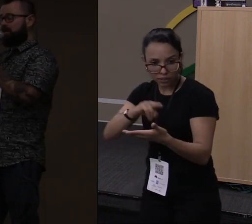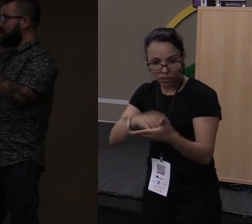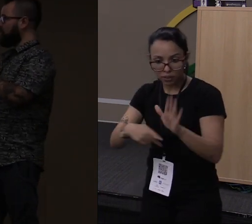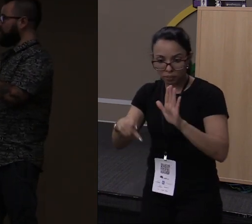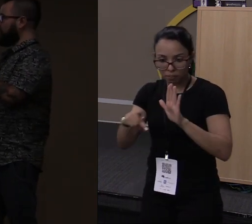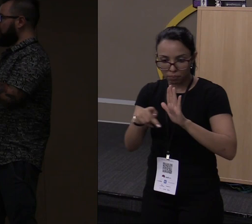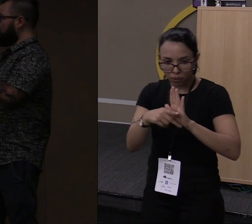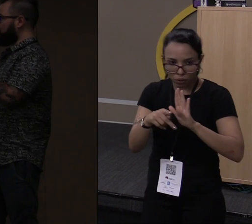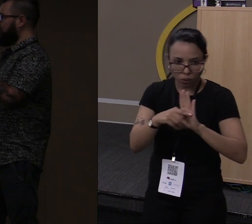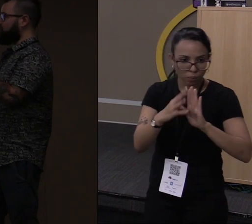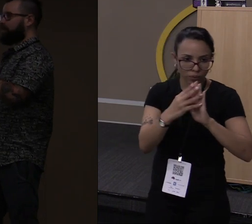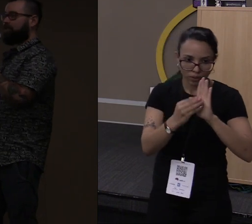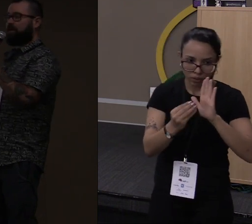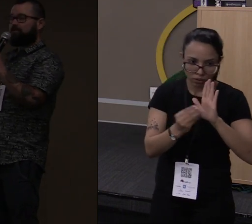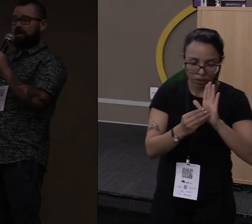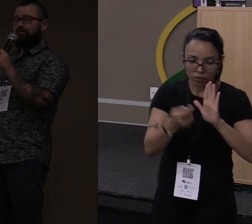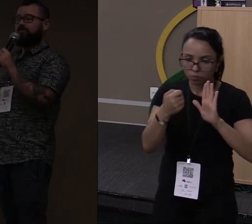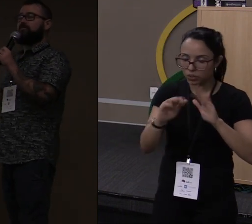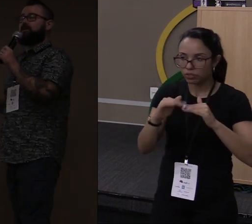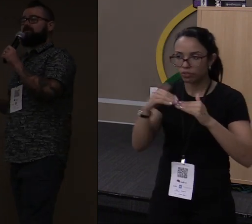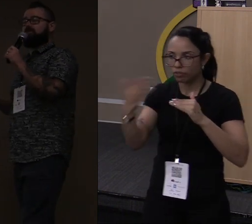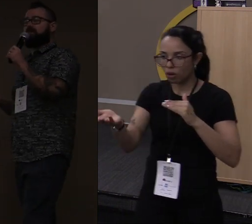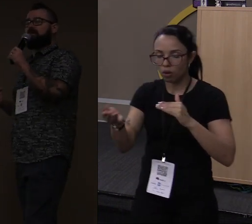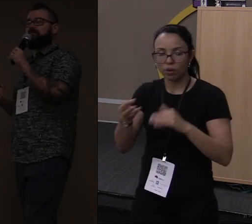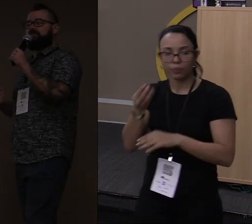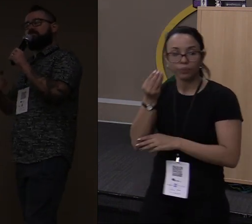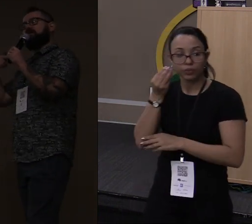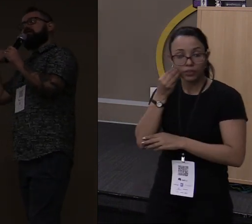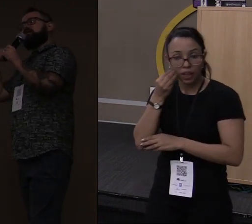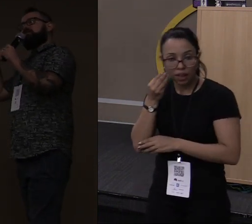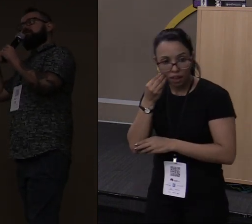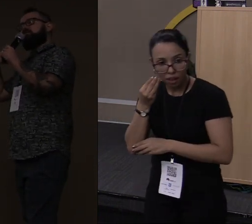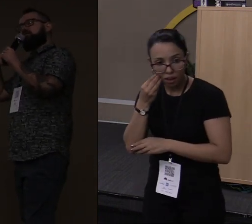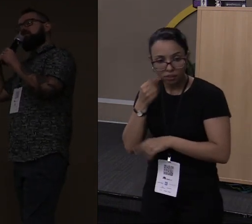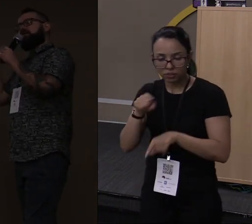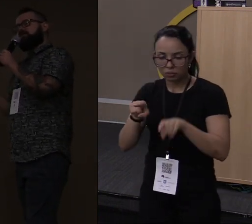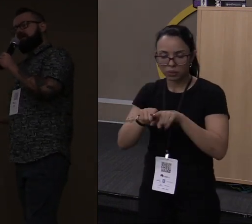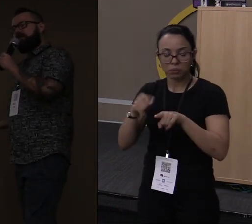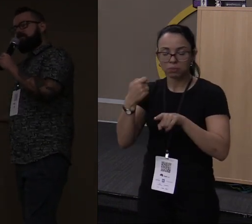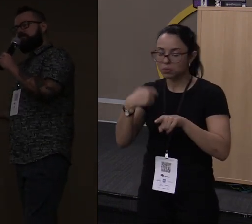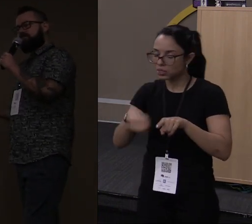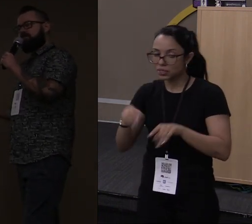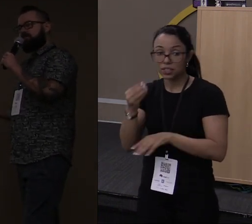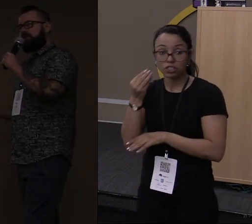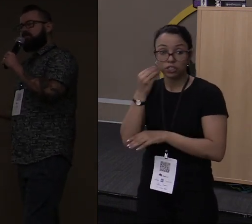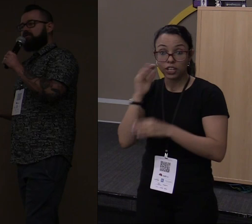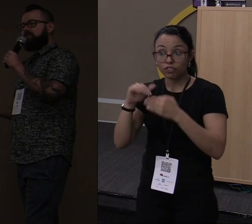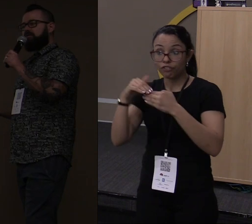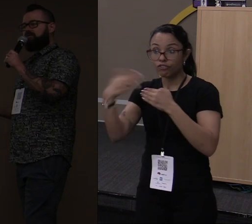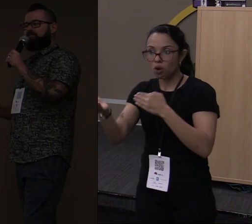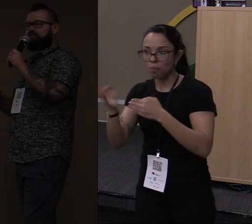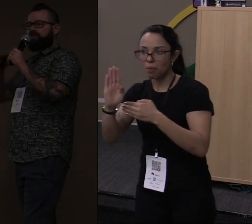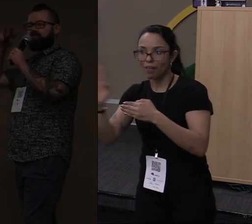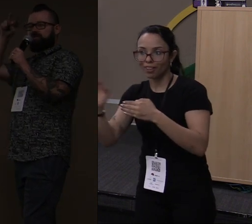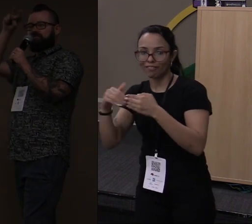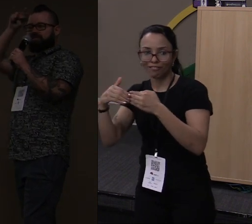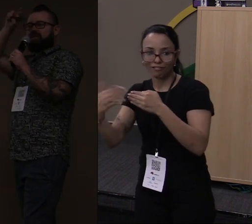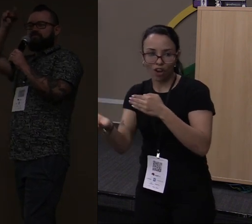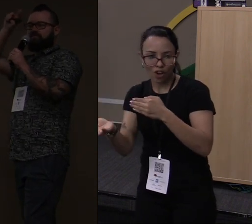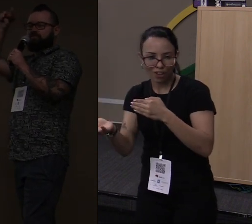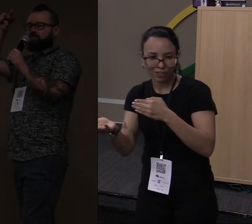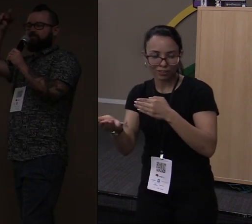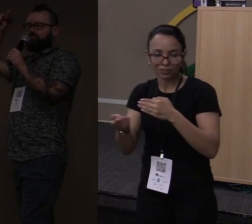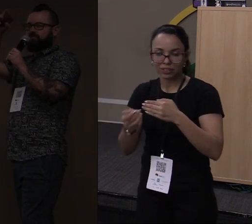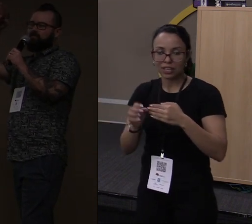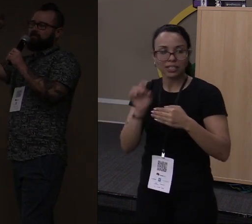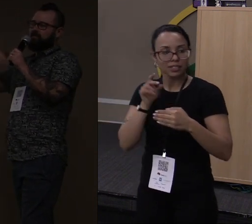precisa de algo externo. O teste para rodar os testes, Rust também não precisa de uma biblioteca externa para fazer unit testing, você simplesmente escreve